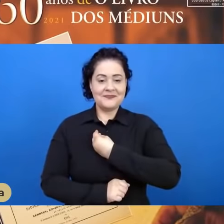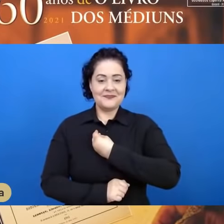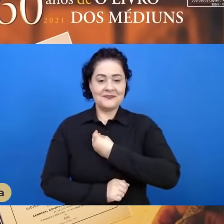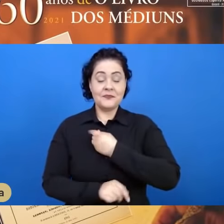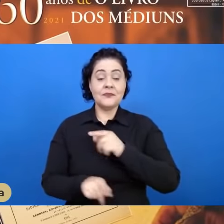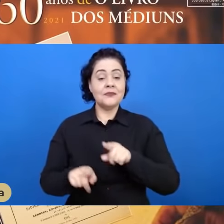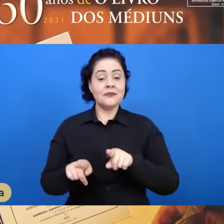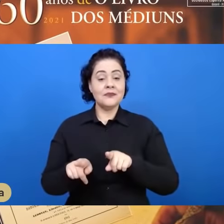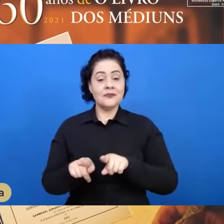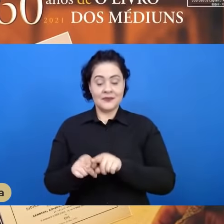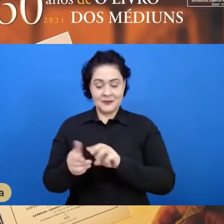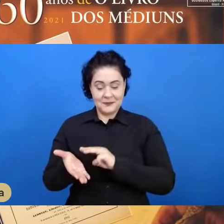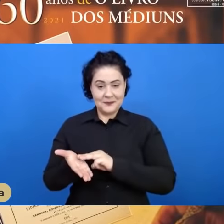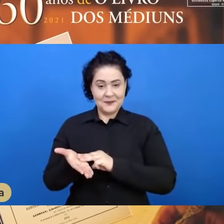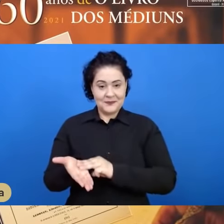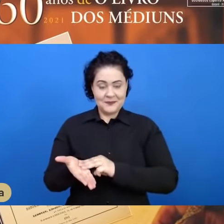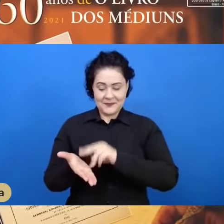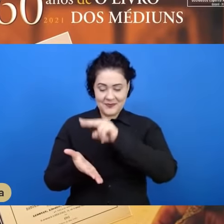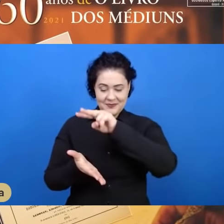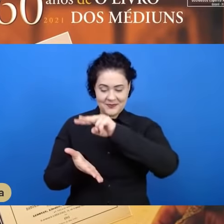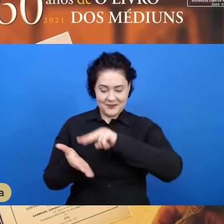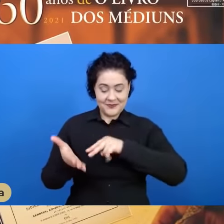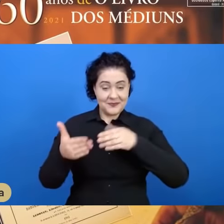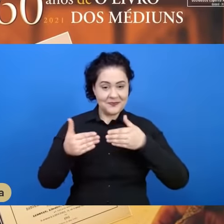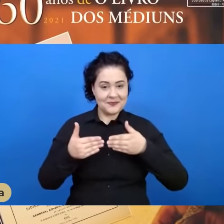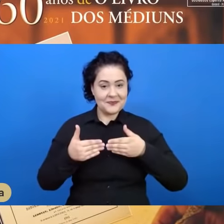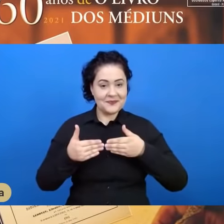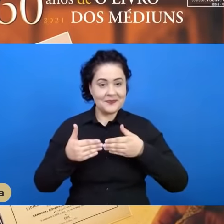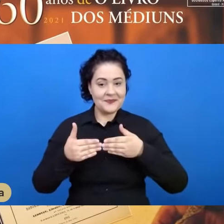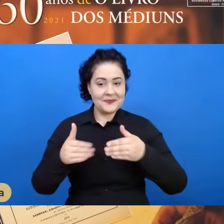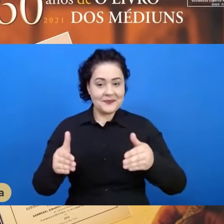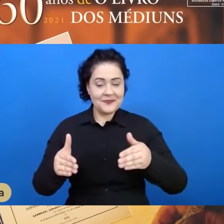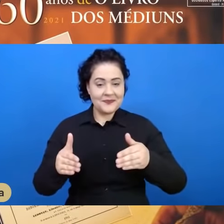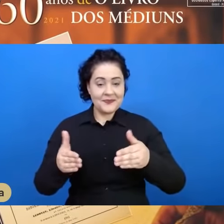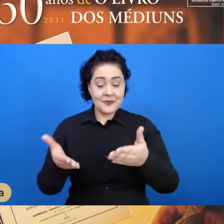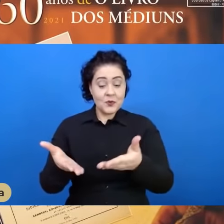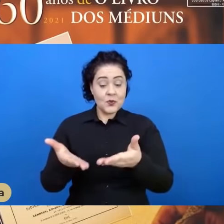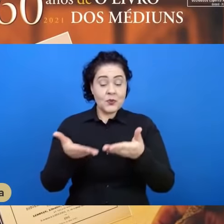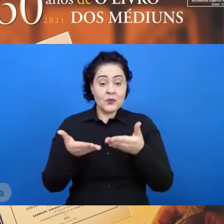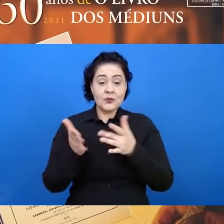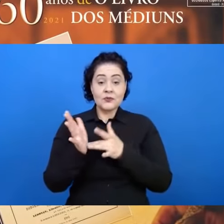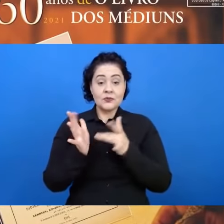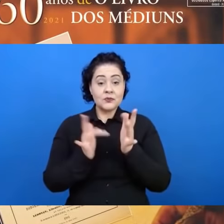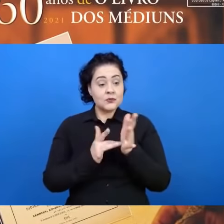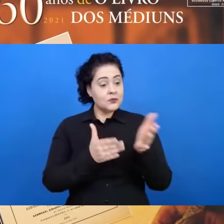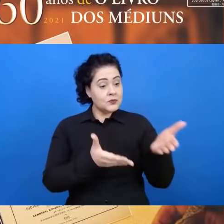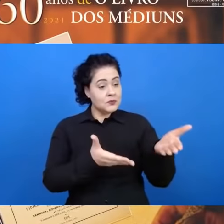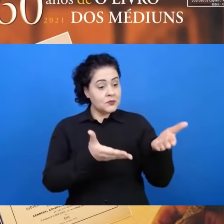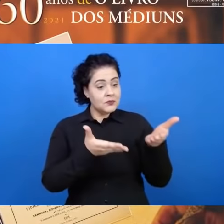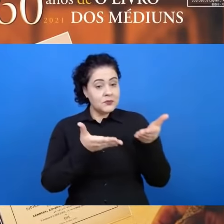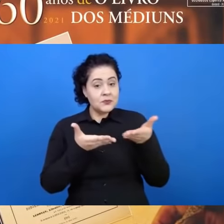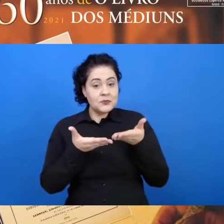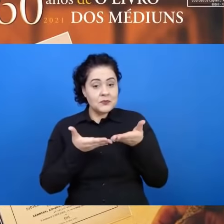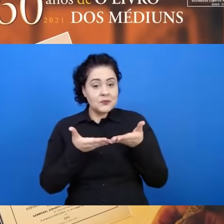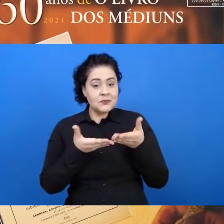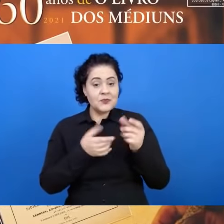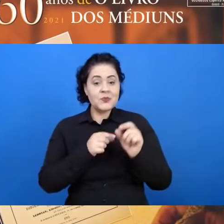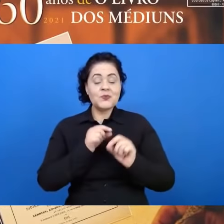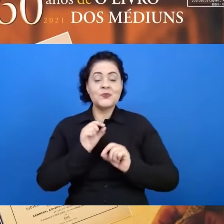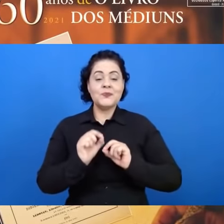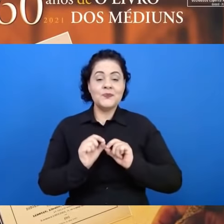mensagem Lida na abertura, convidava Jesus aquele coração